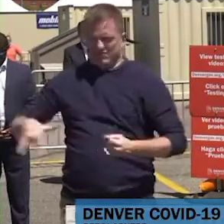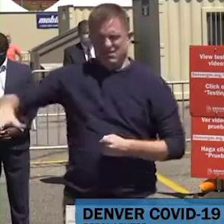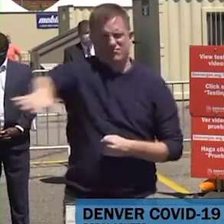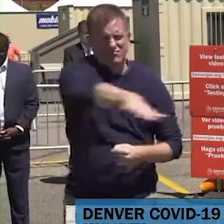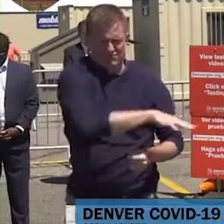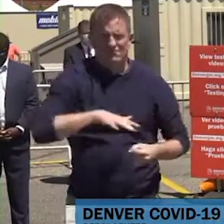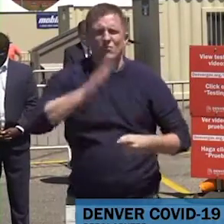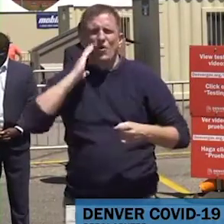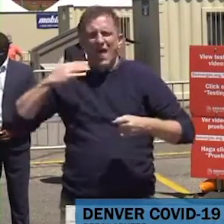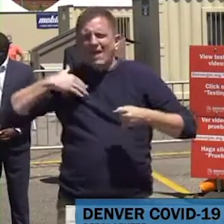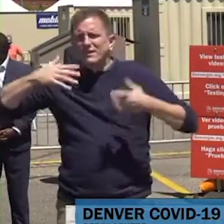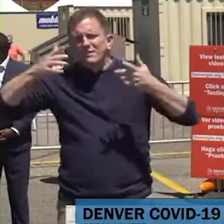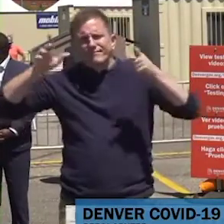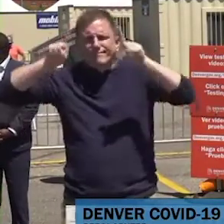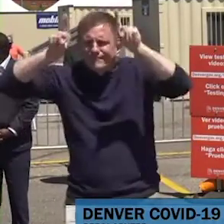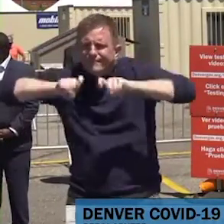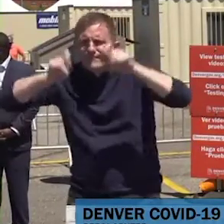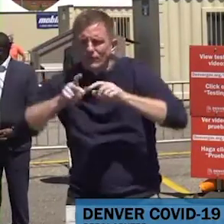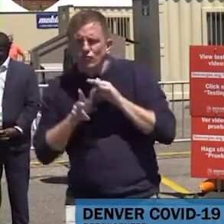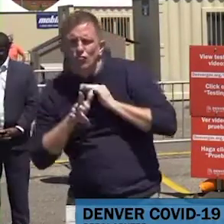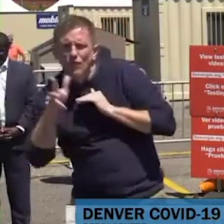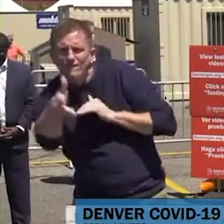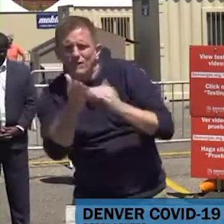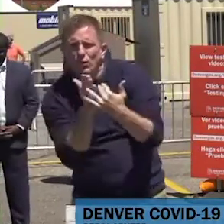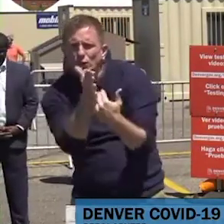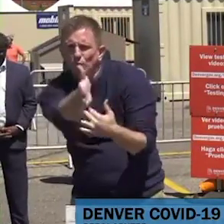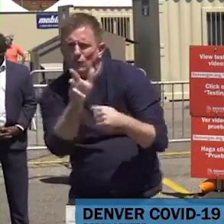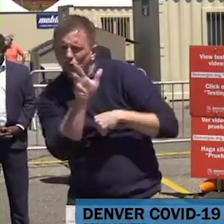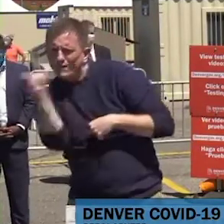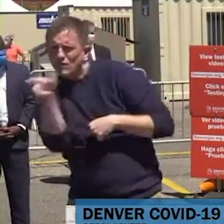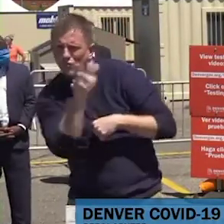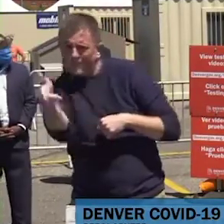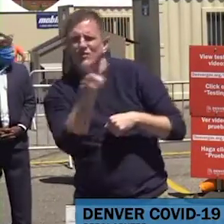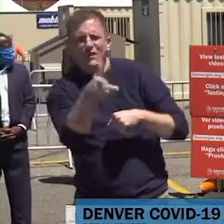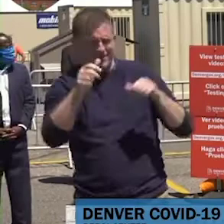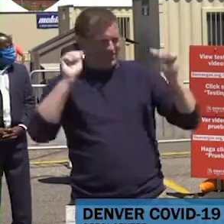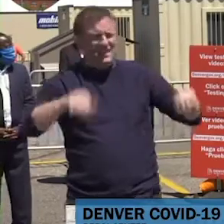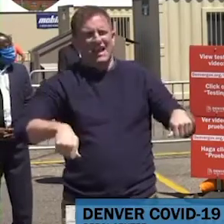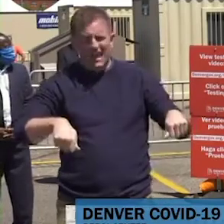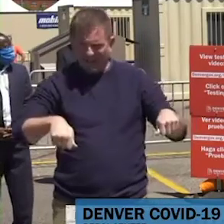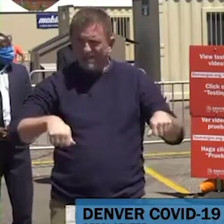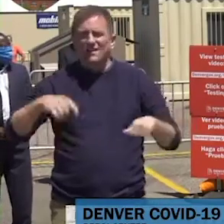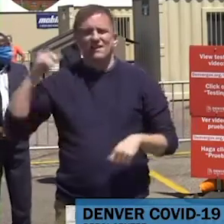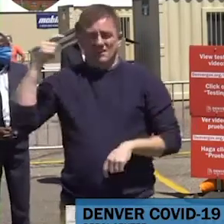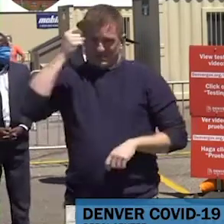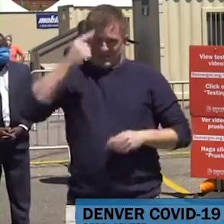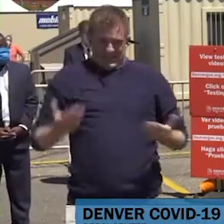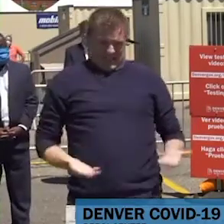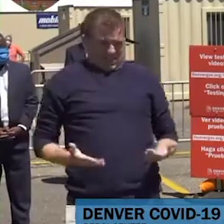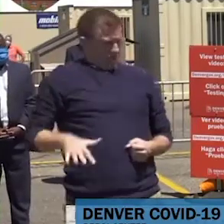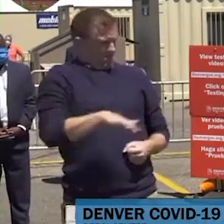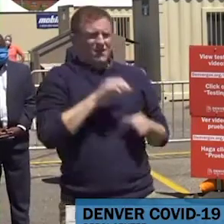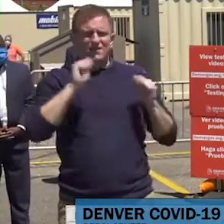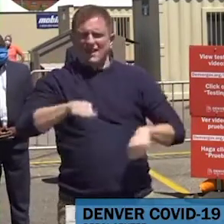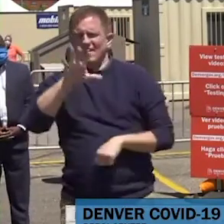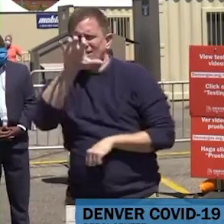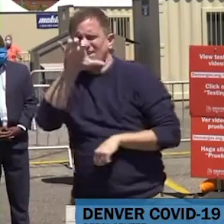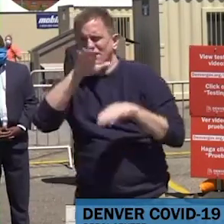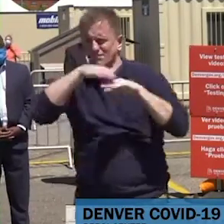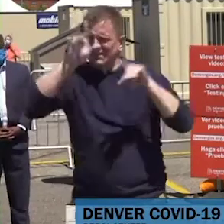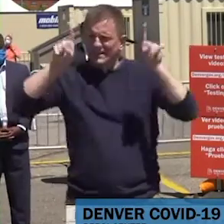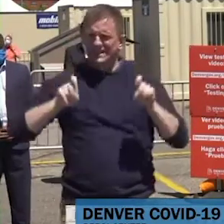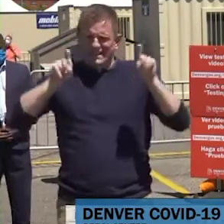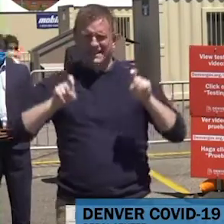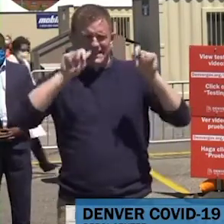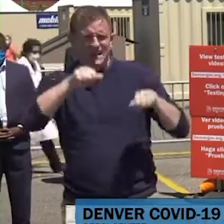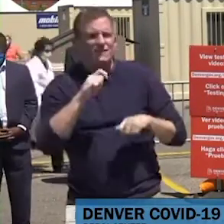trabajo tan importante. Este sitio tendrá la capacidad de conducir por lo menos 500 pruebas nasales con hisopos y todo.